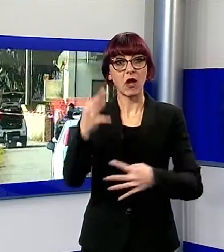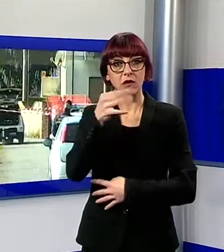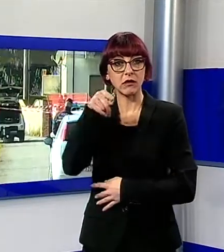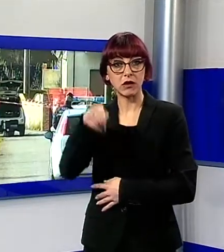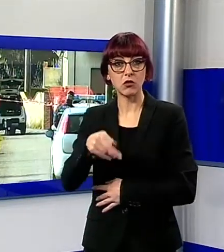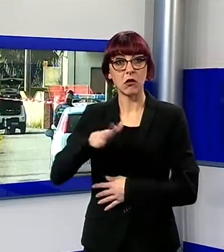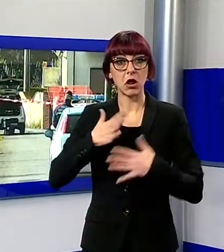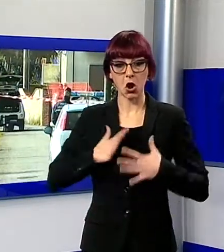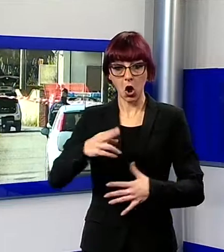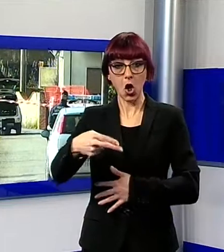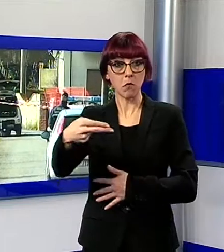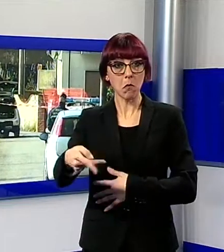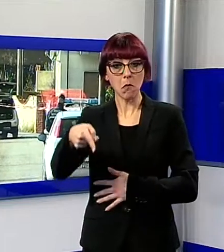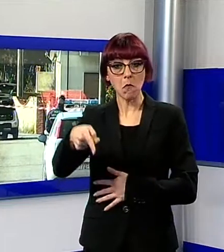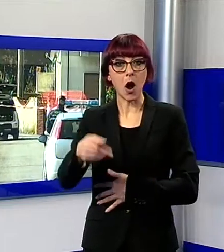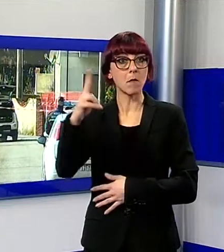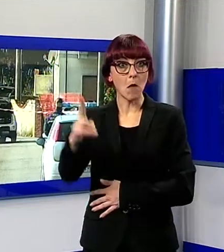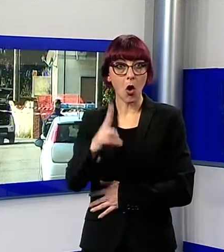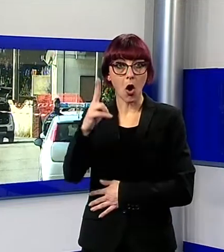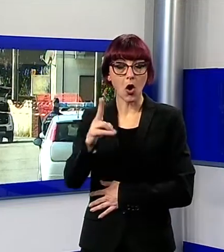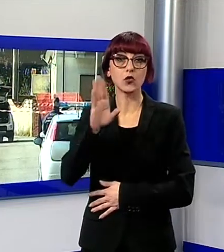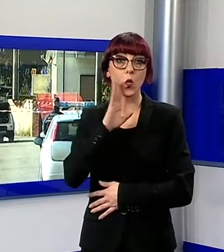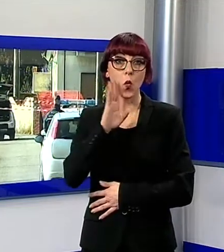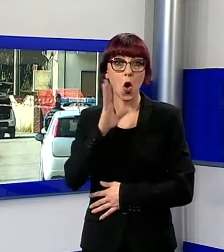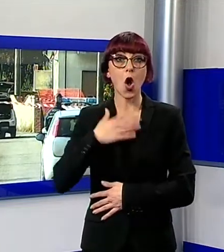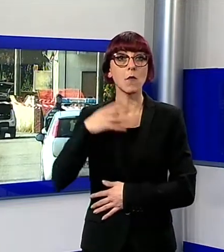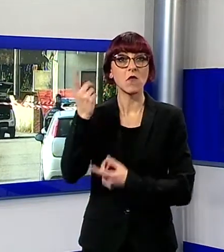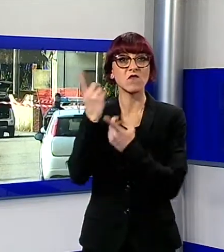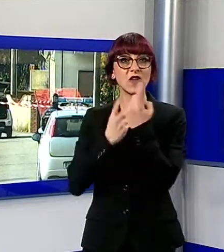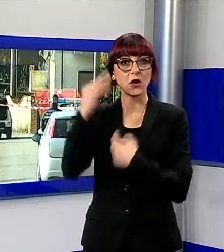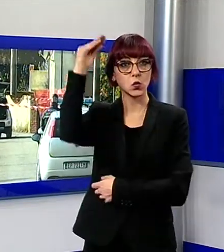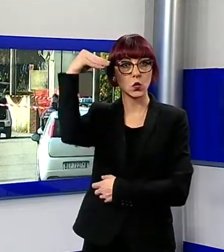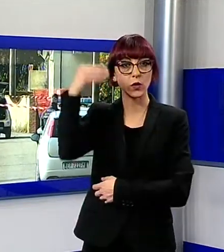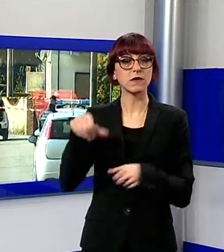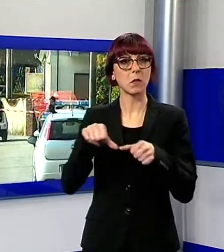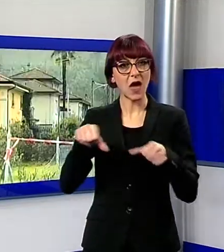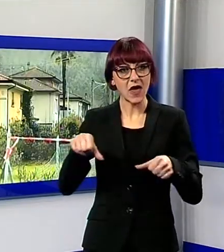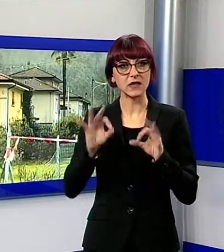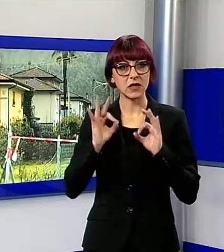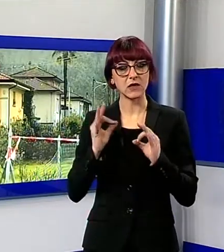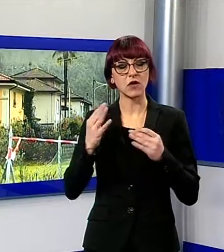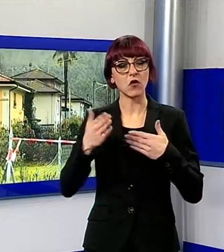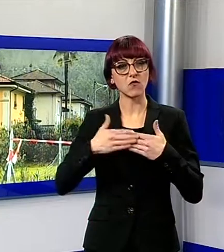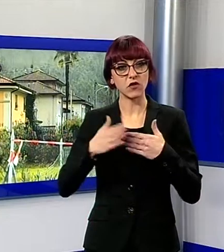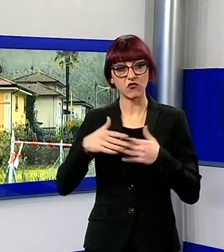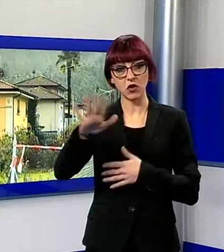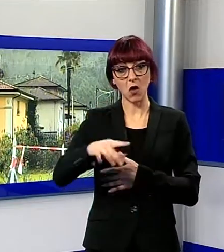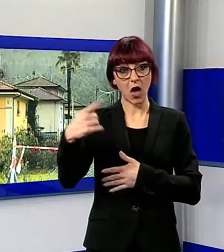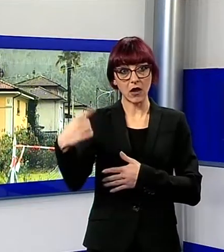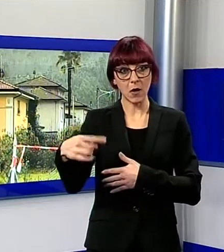mattinata è Mohamed Ganmi, tunisino di 43 anni, detto Momi, residente in una casa poco distante dal luogo del ritrovamento, a poche